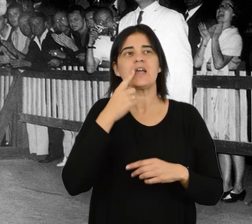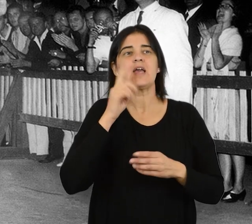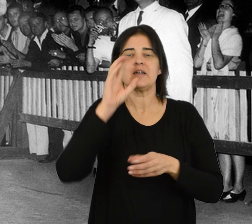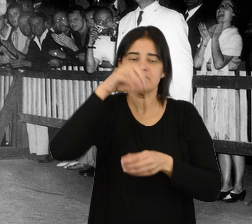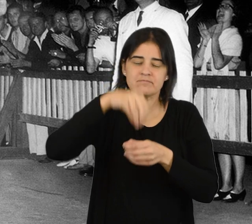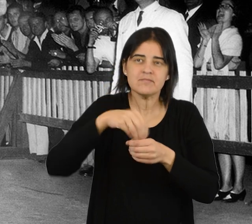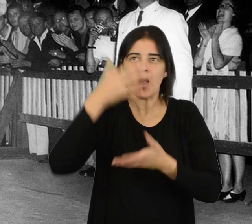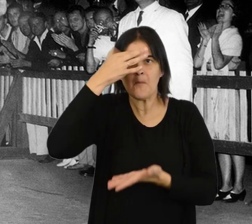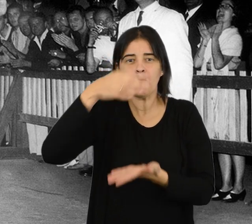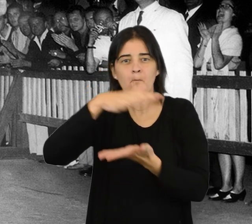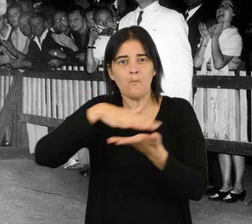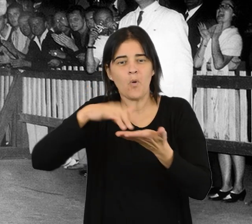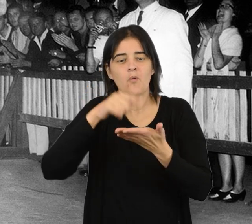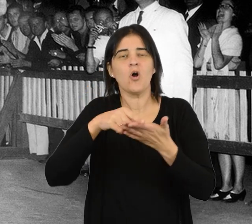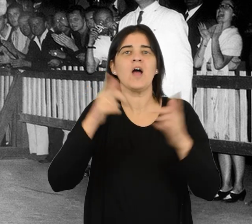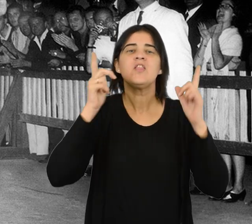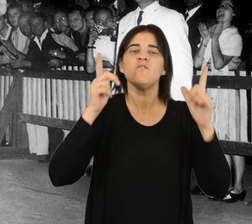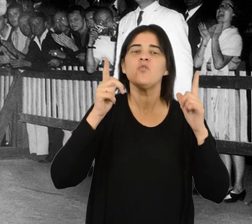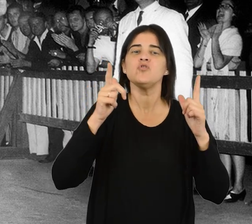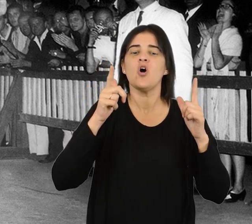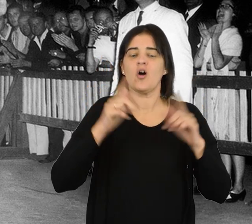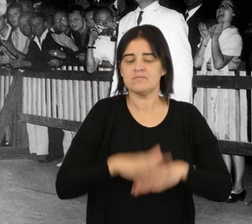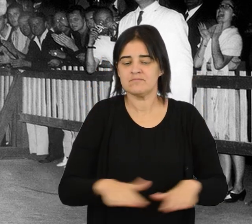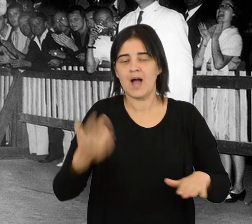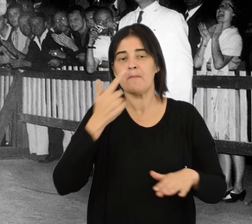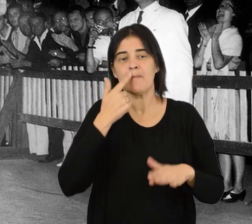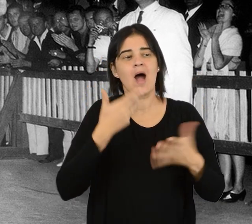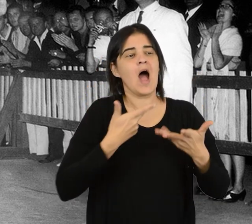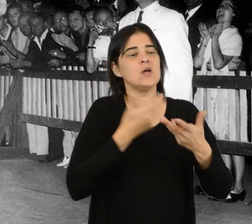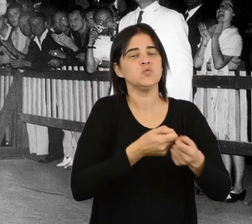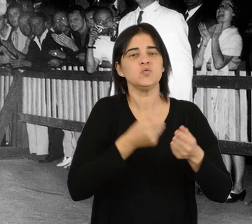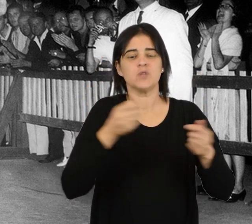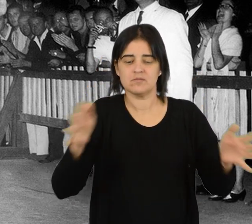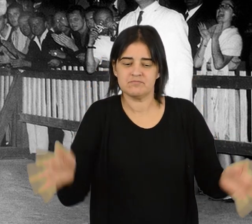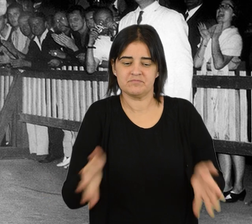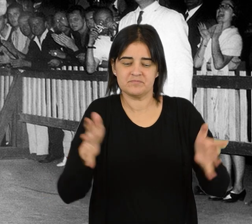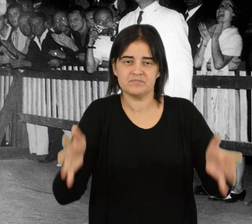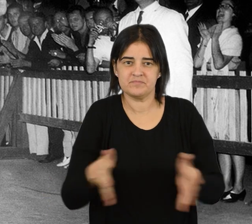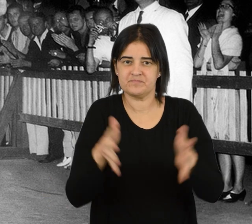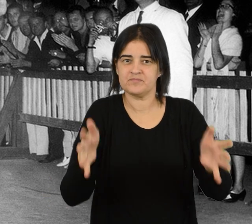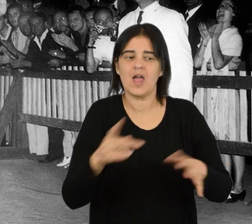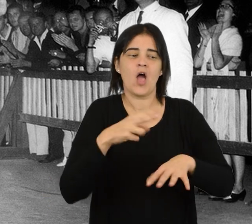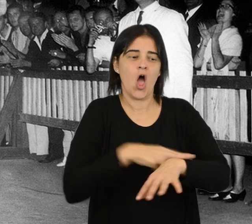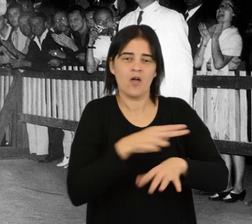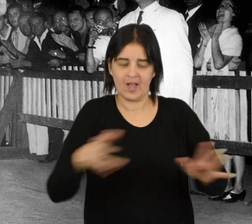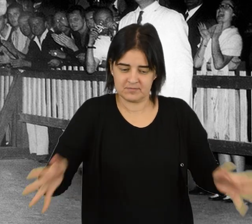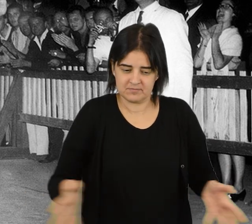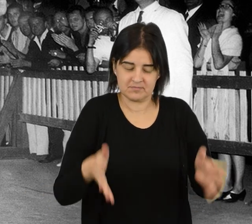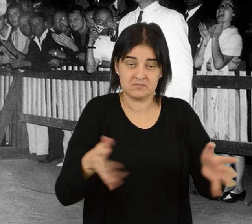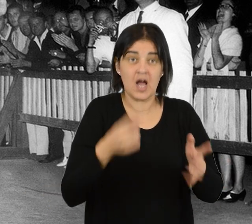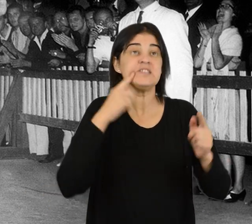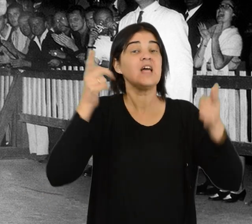disfrutó de su infancia ayudando a su padre en el arte del pastoreo. Allí pasaba horas.